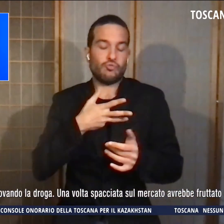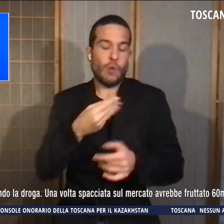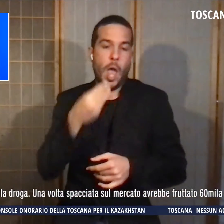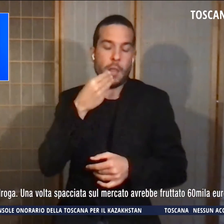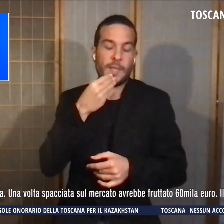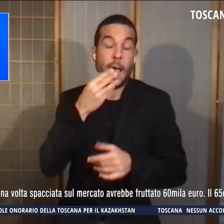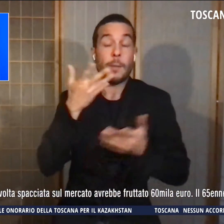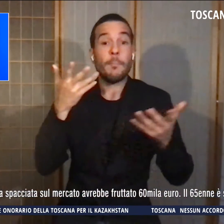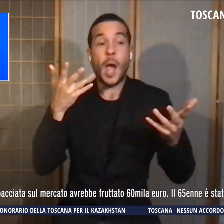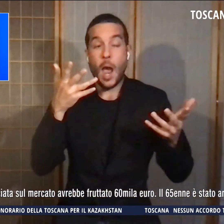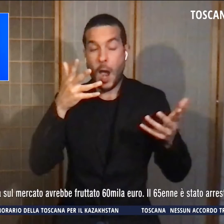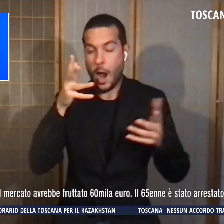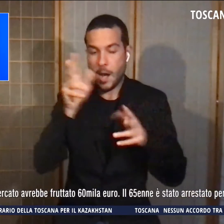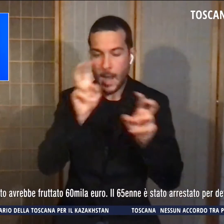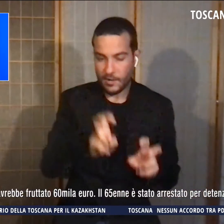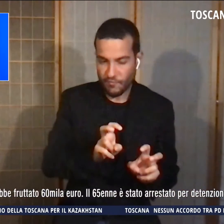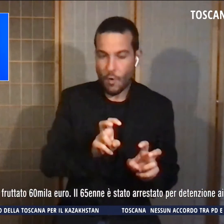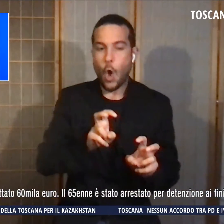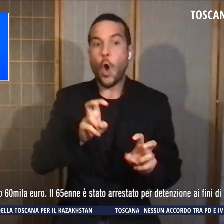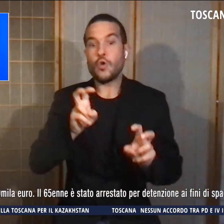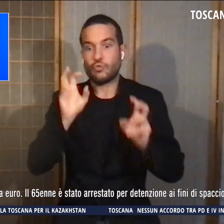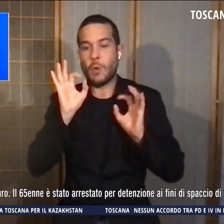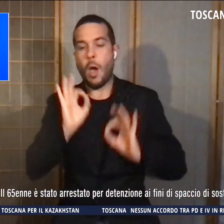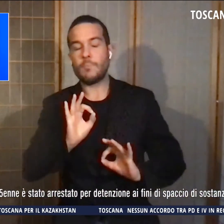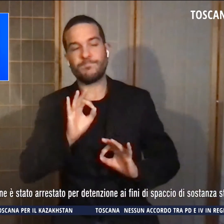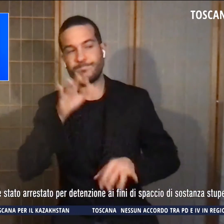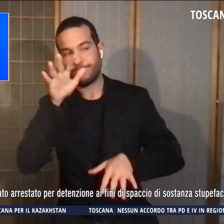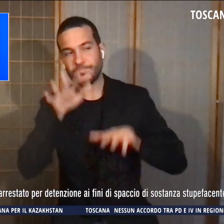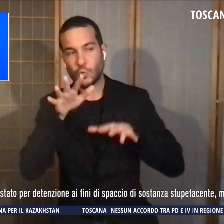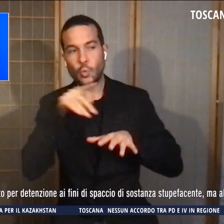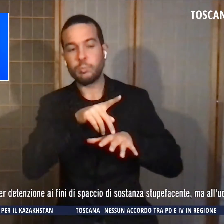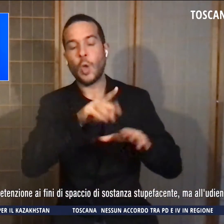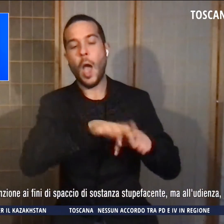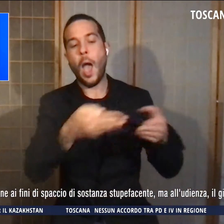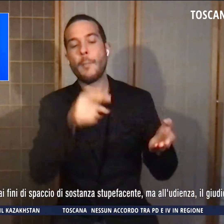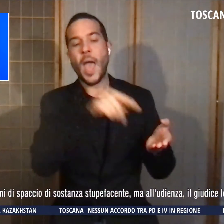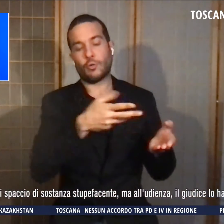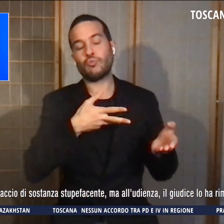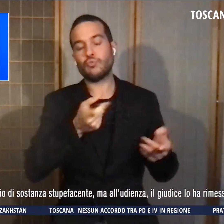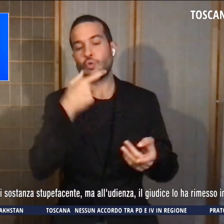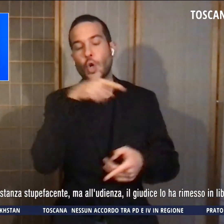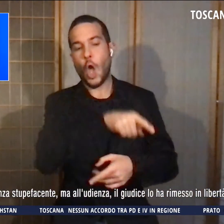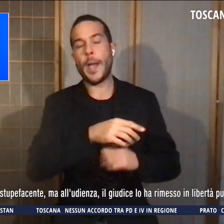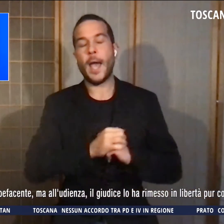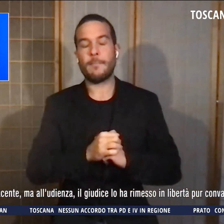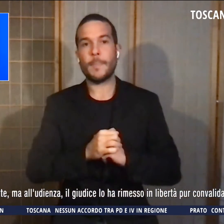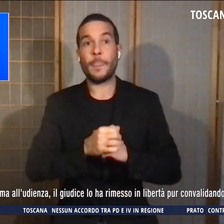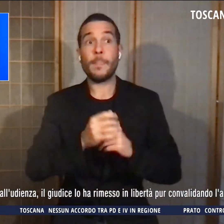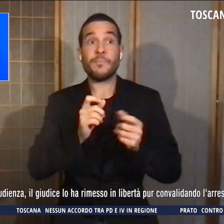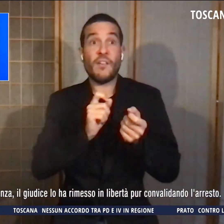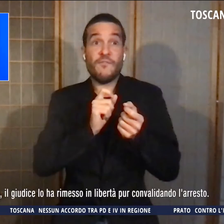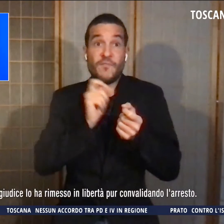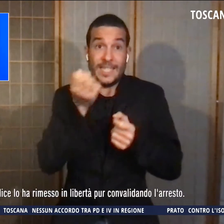ha insospettito gli agenti che hanno aperto l'involucro trovando la droga. Una volta spacciata sul mercato avrebbe